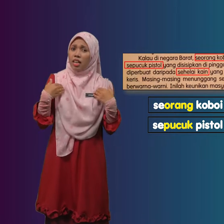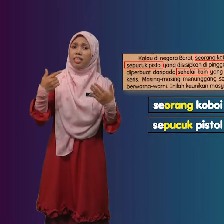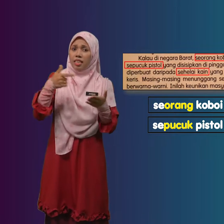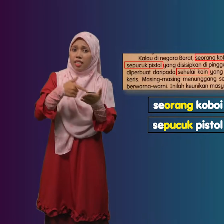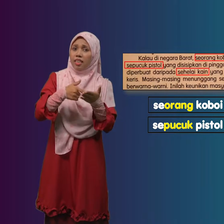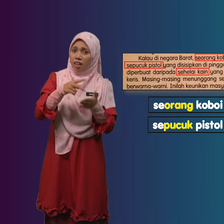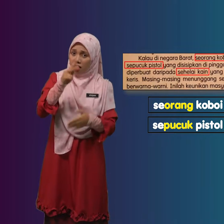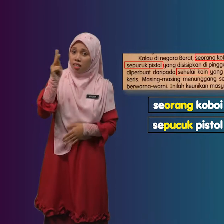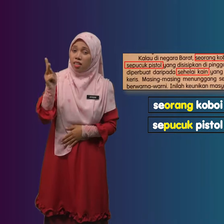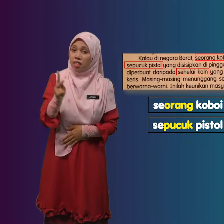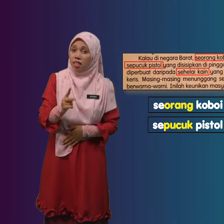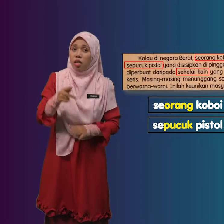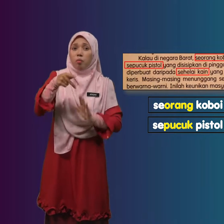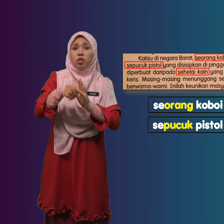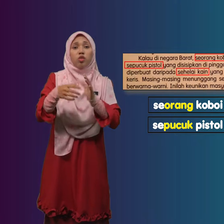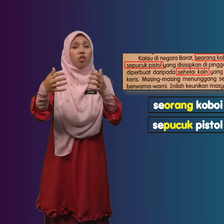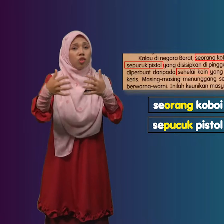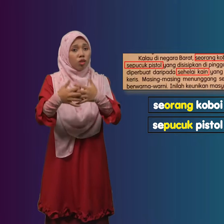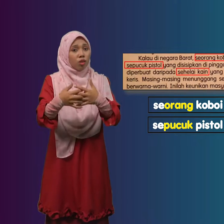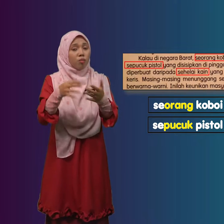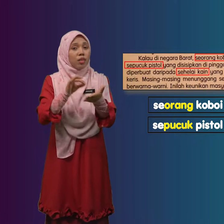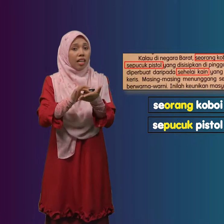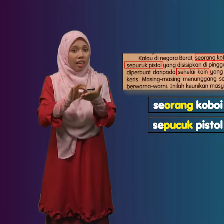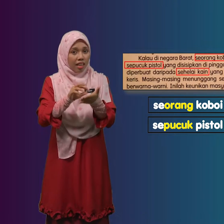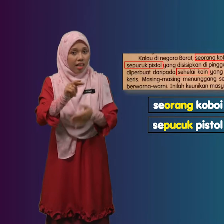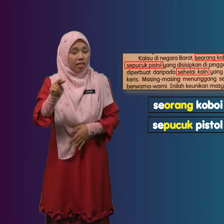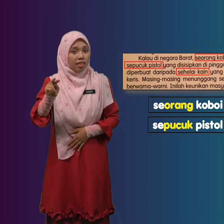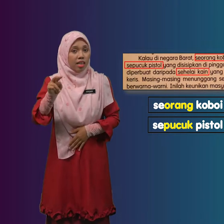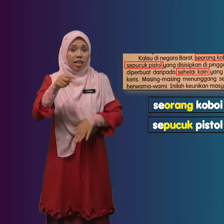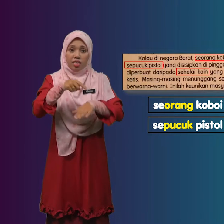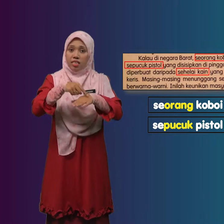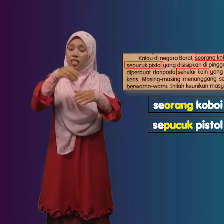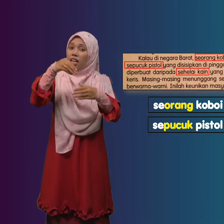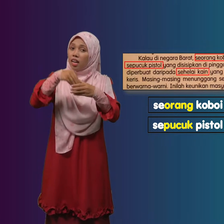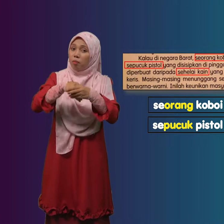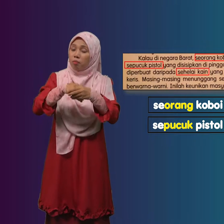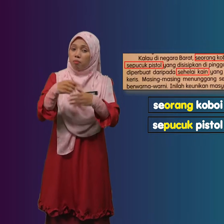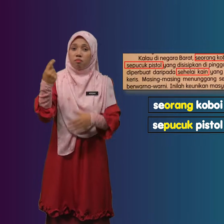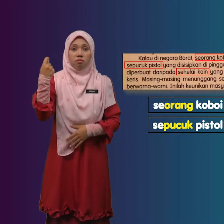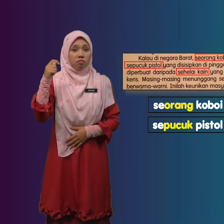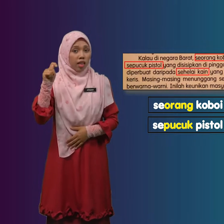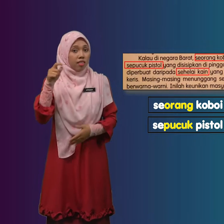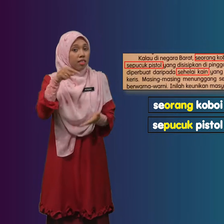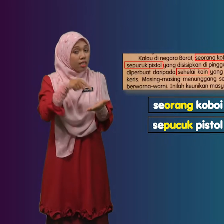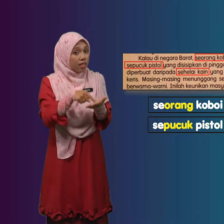Lagikah Penjodoh Bilangan Di Dalam Teks Ini